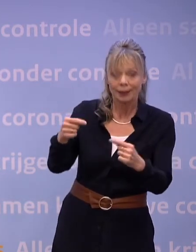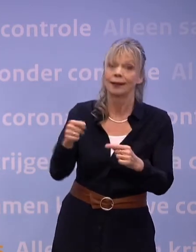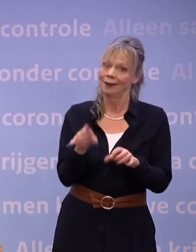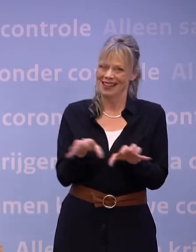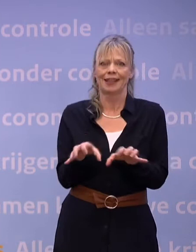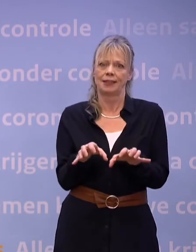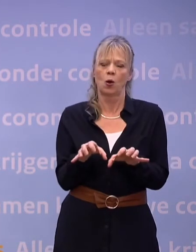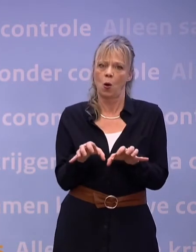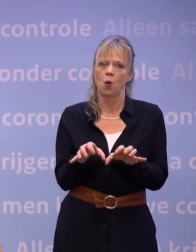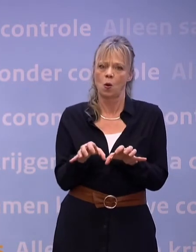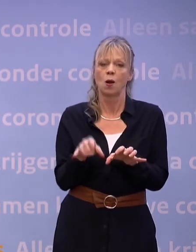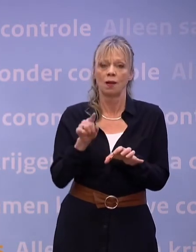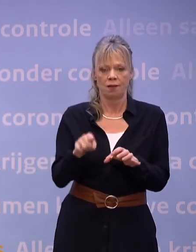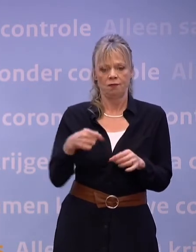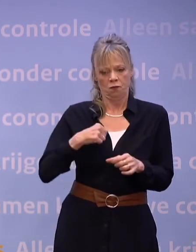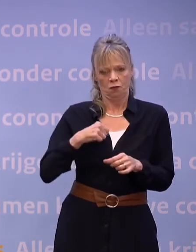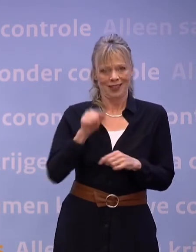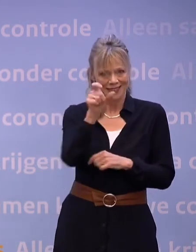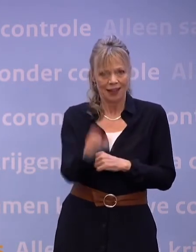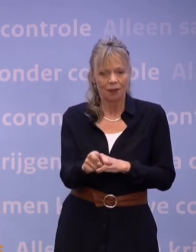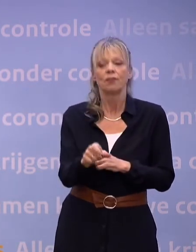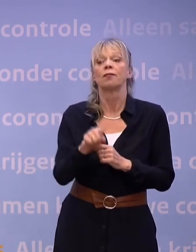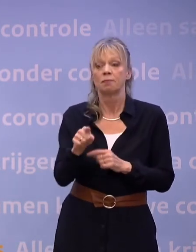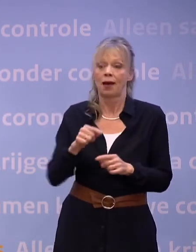uzelf en daarmee voor iedereen in uw omgeving.